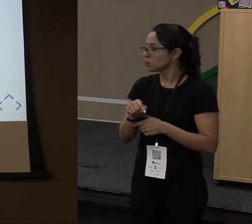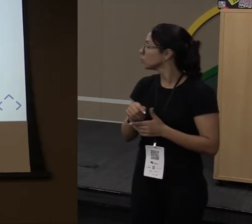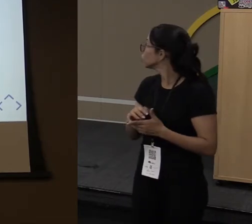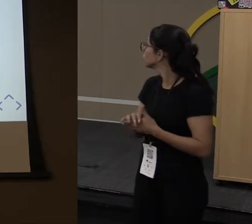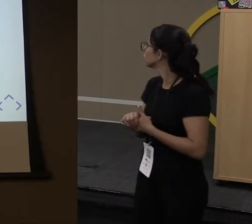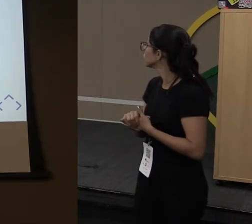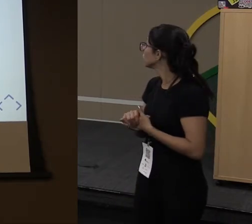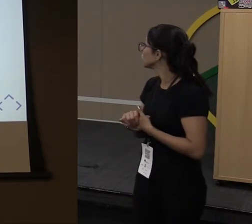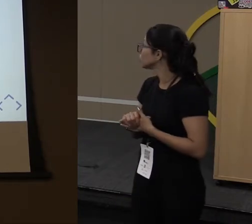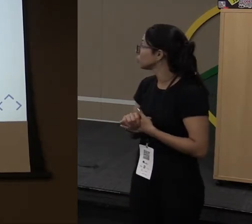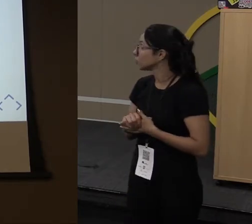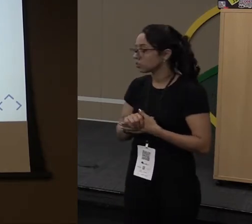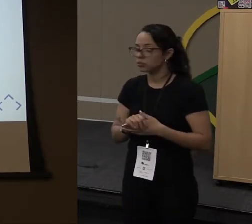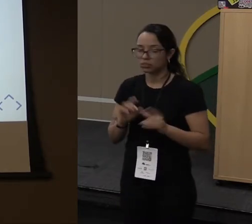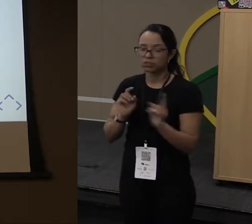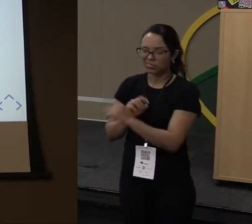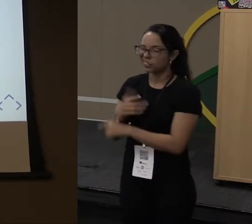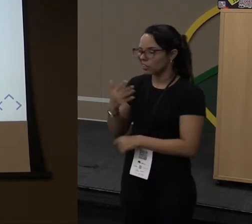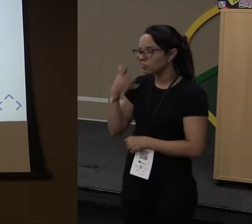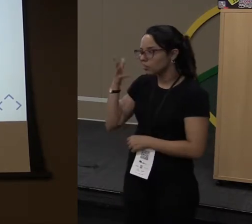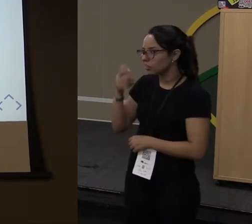É a palestra chata mesmo. Pode ir.